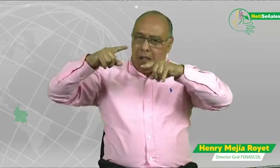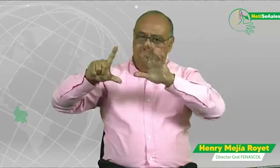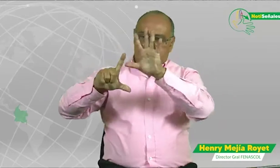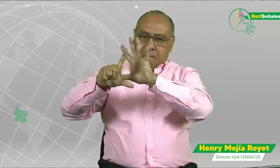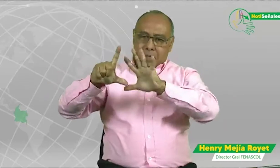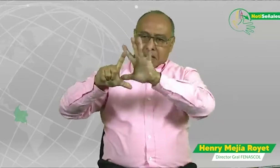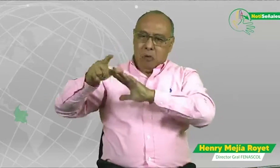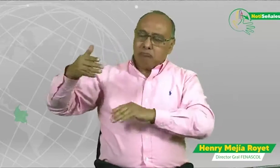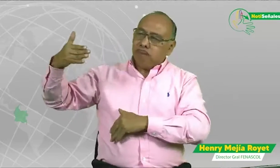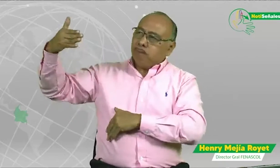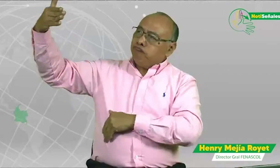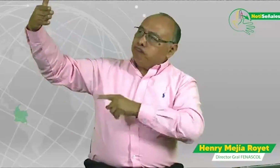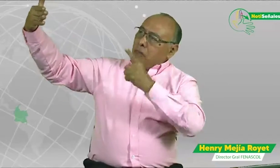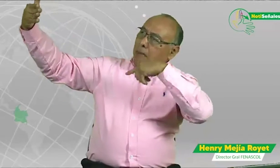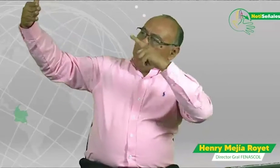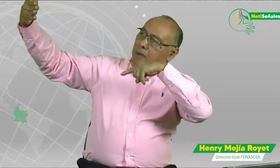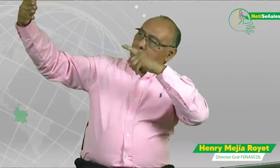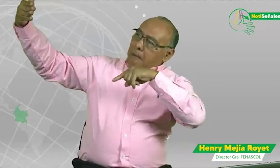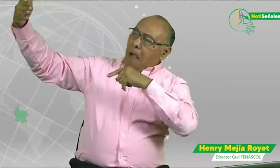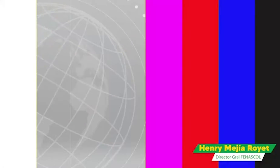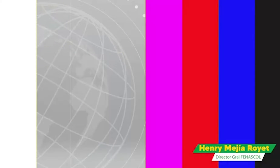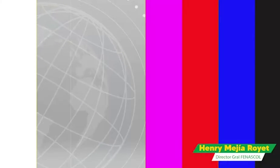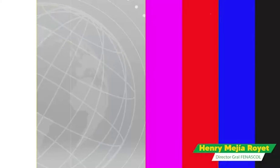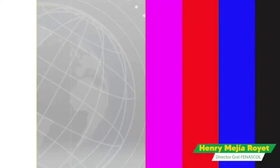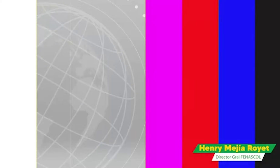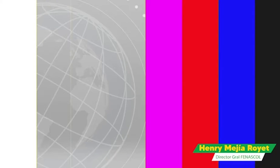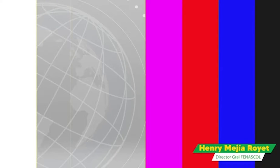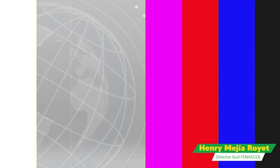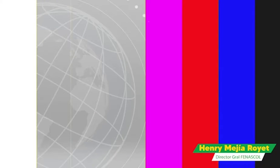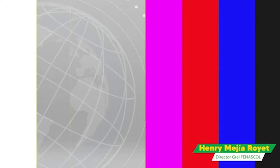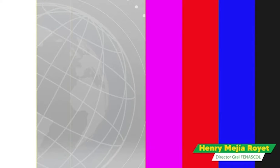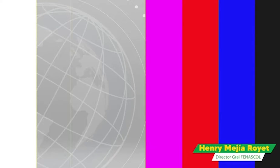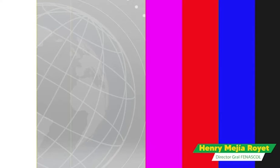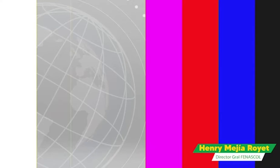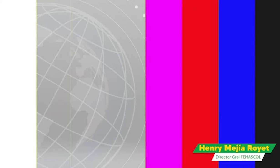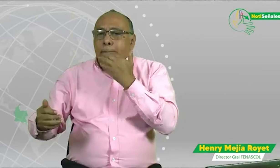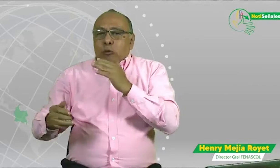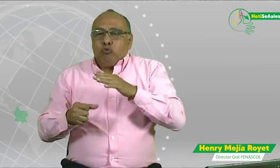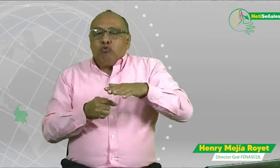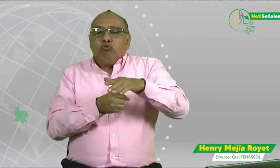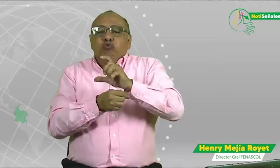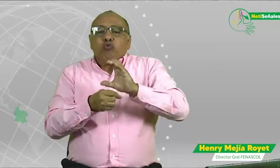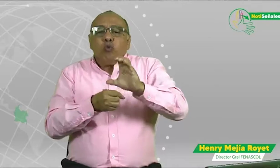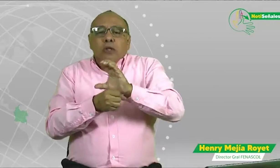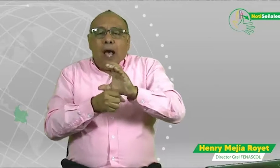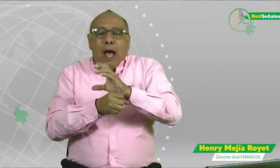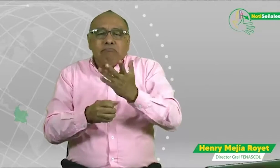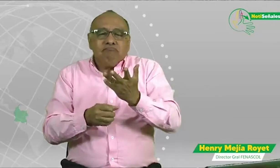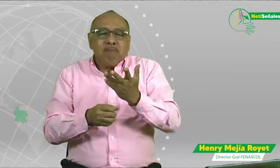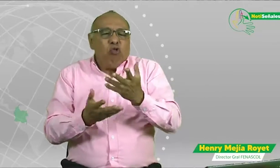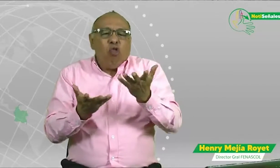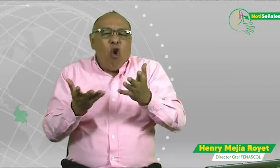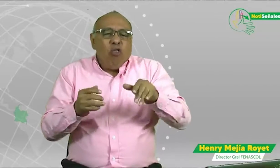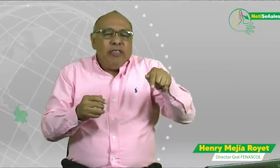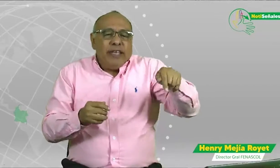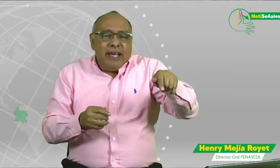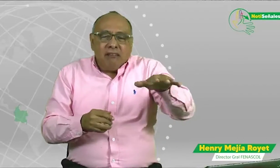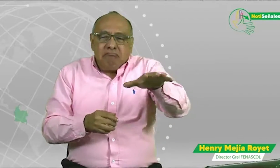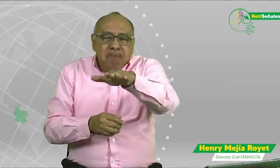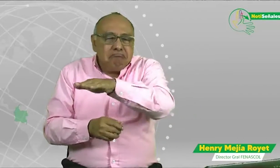Ustedes pueden hacer su video, se graban en formato horizontal, pueden comentar desde dónde